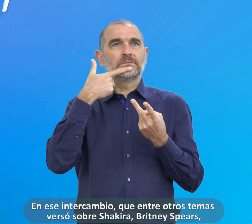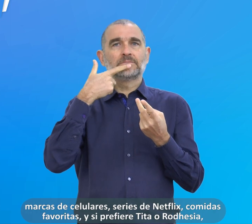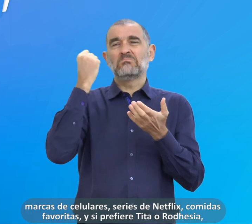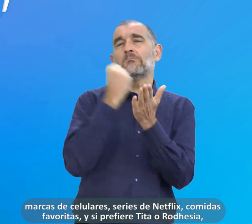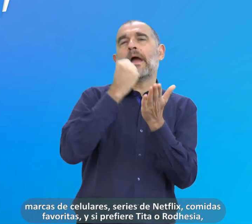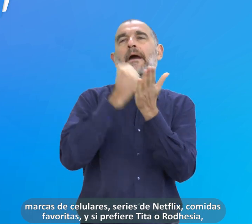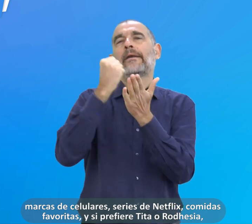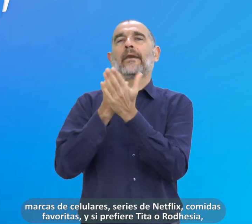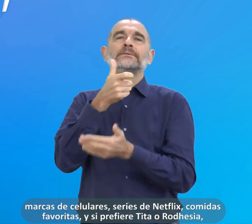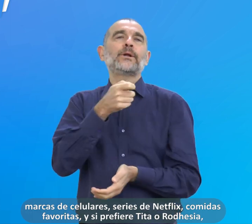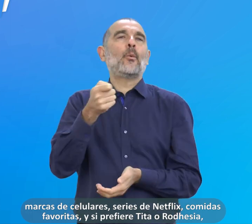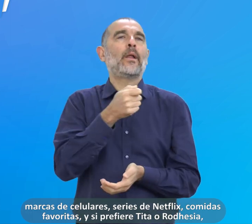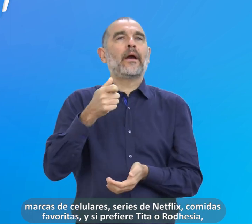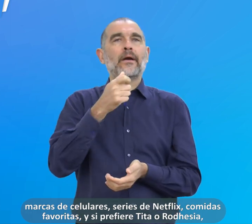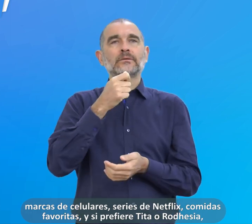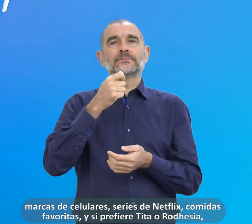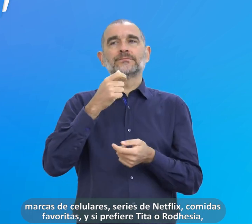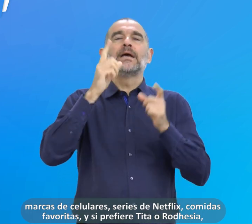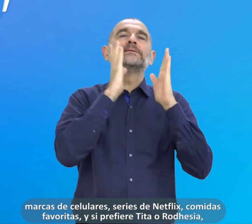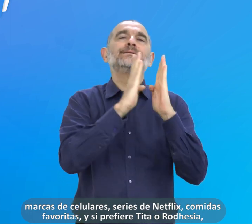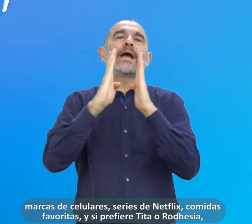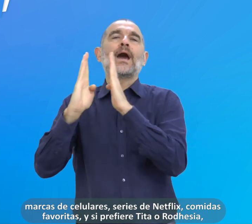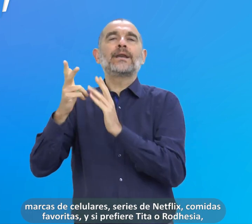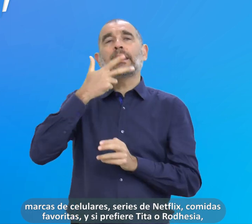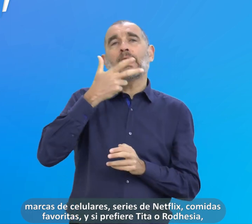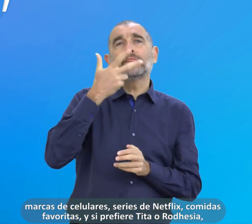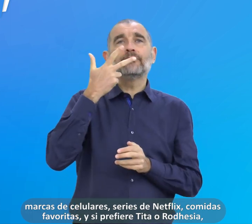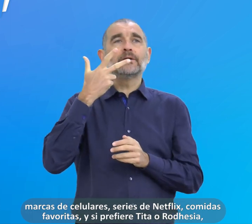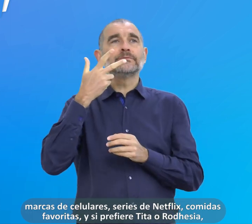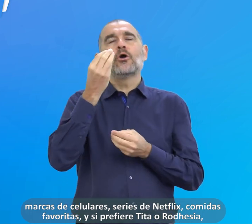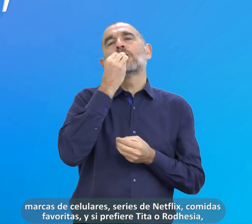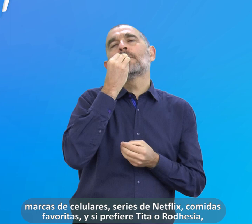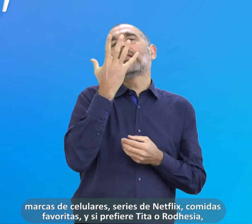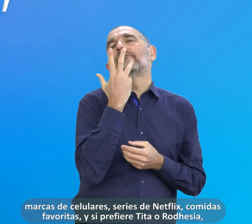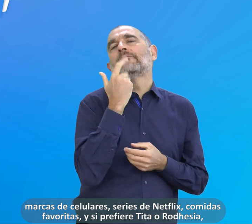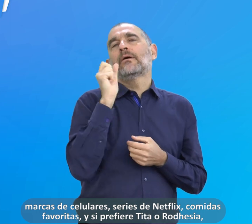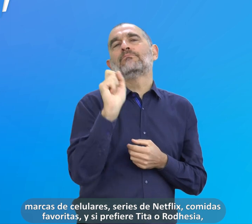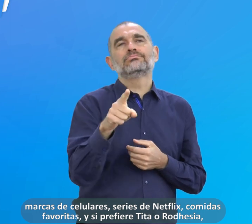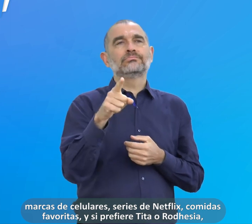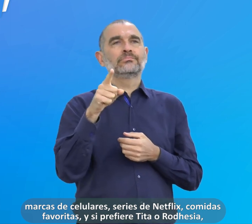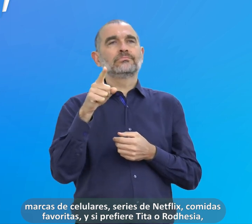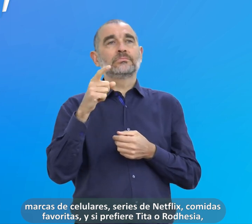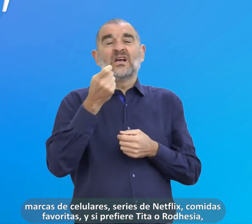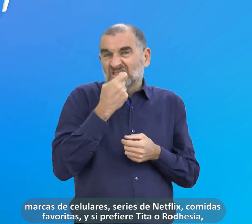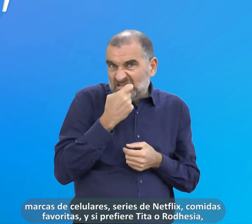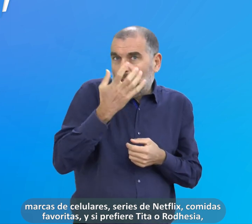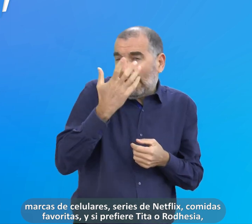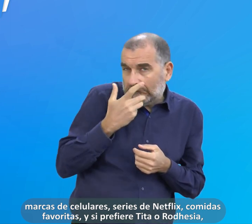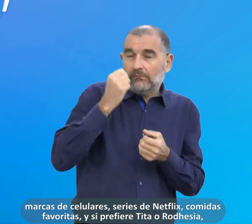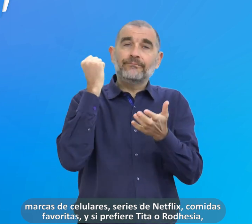marcas de celulares, series de Netflix, comidas favoritas,